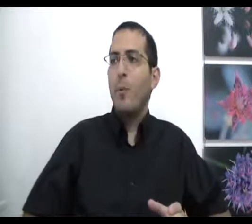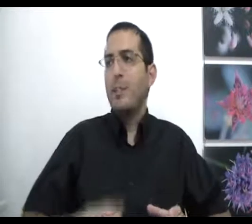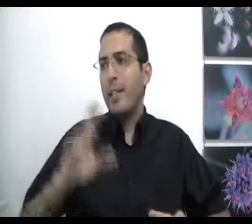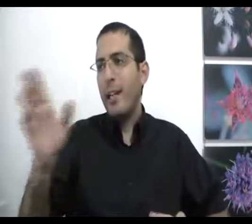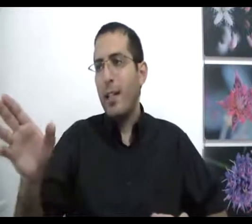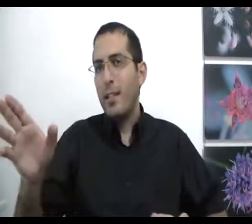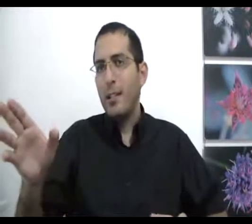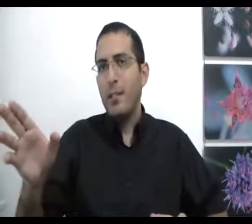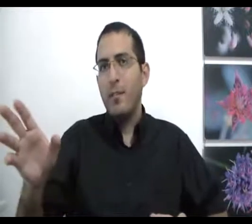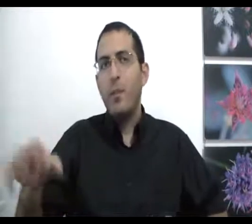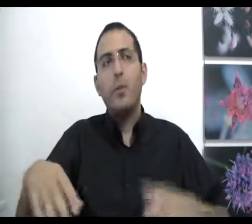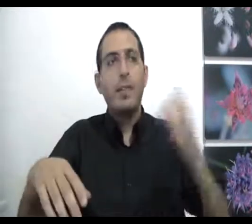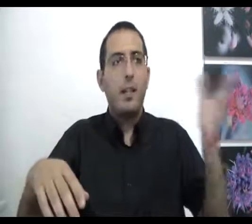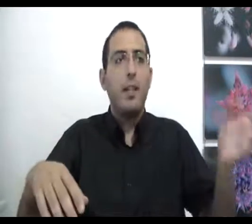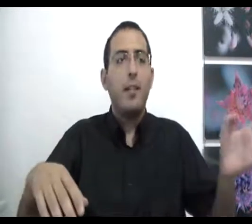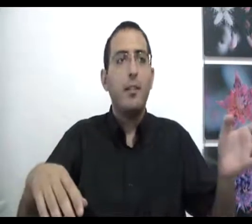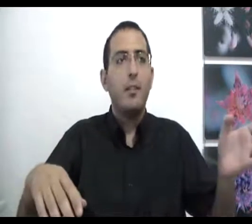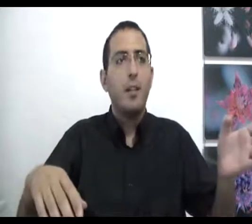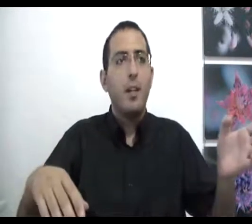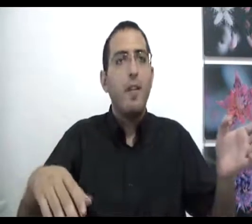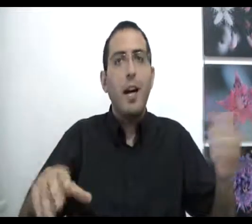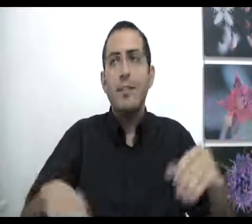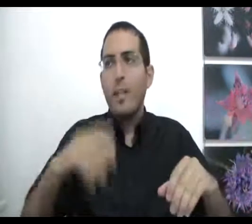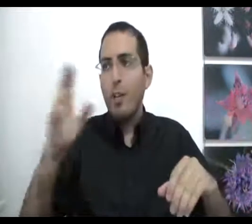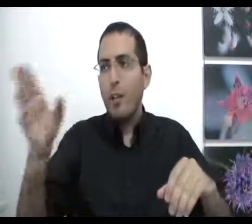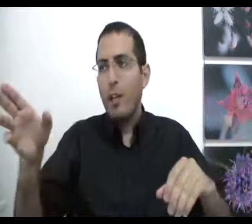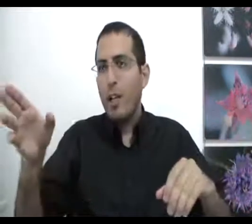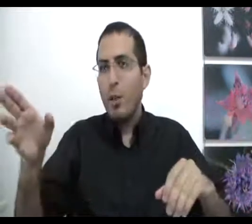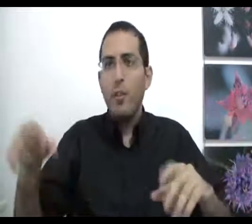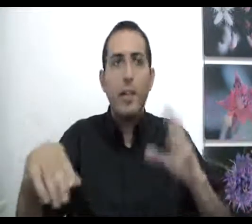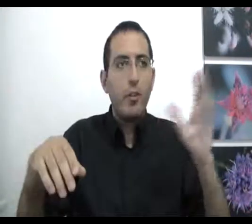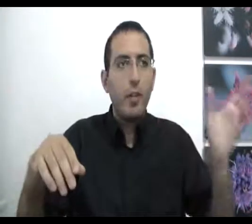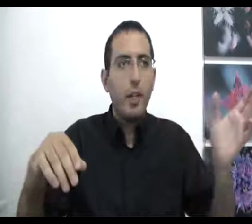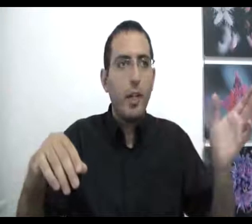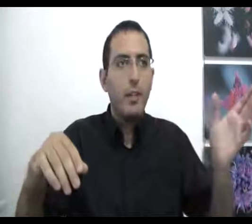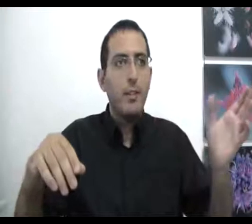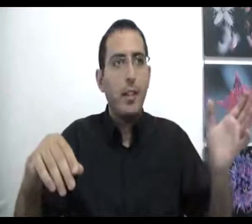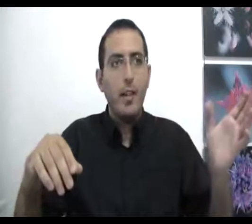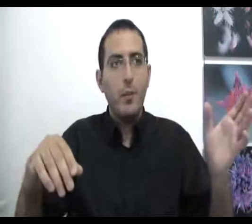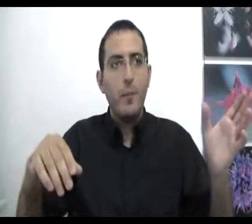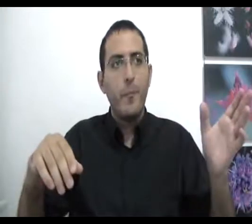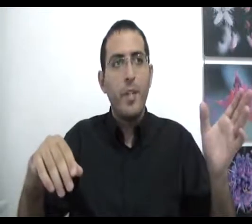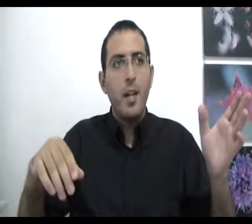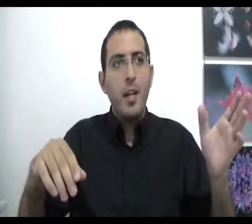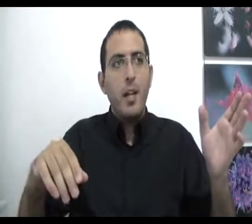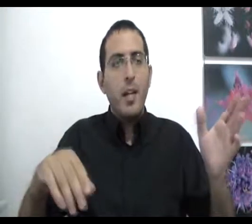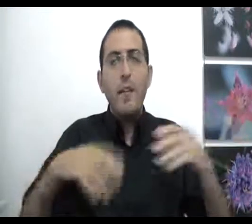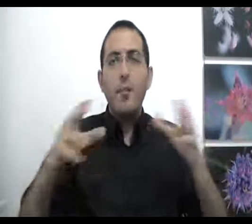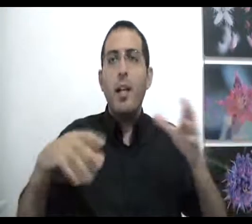רוצה כך ולא רוצה אחרת, ואז כאשר יש כך טוב לו וכאשר יש אחרת, רע לו אי אפשר